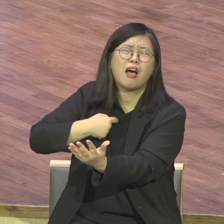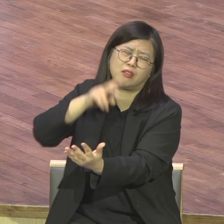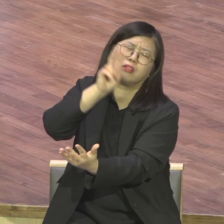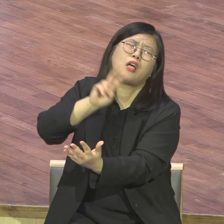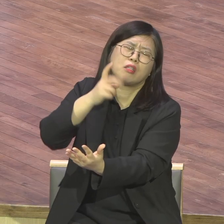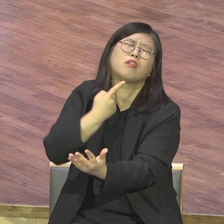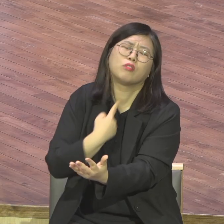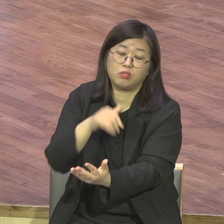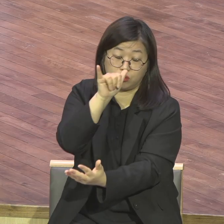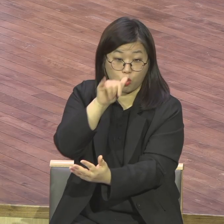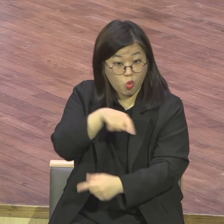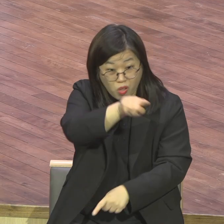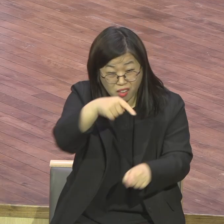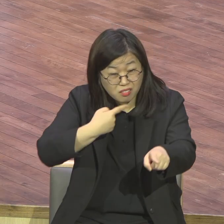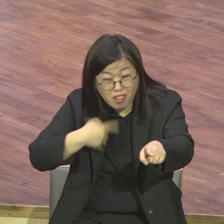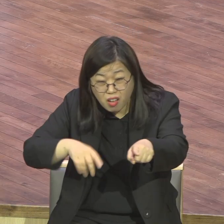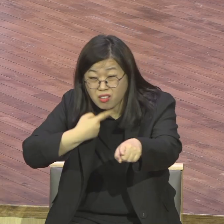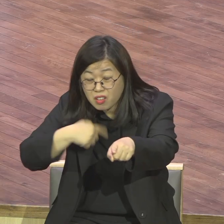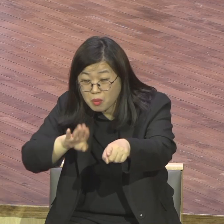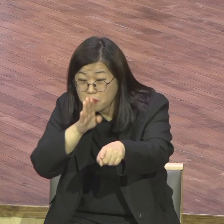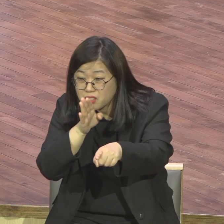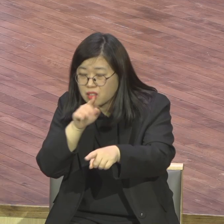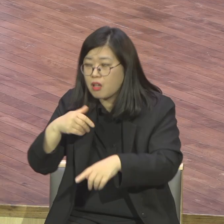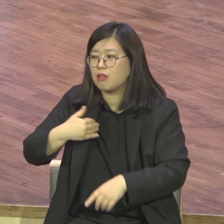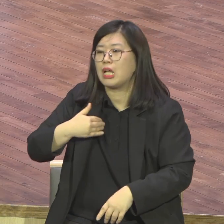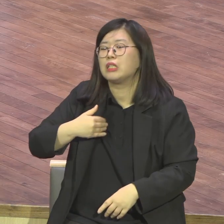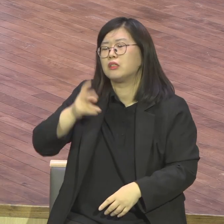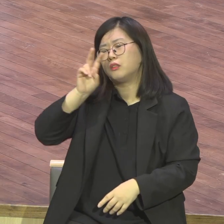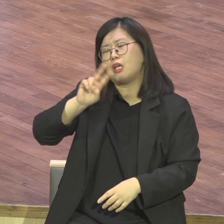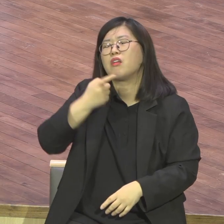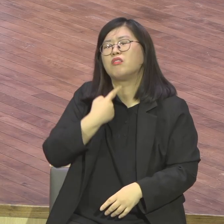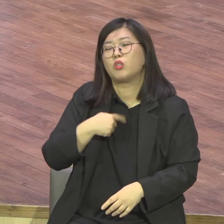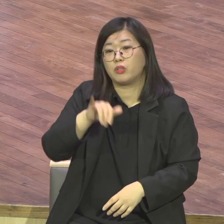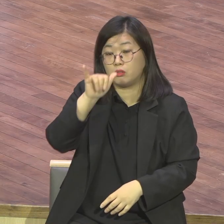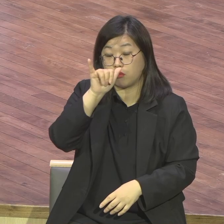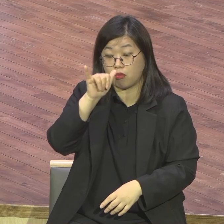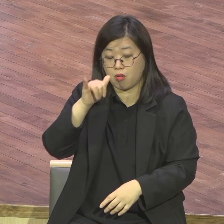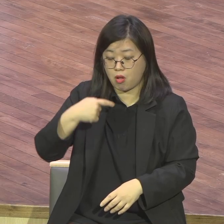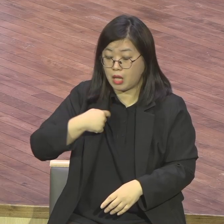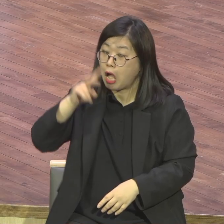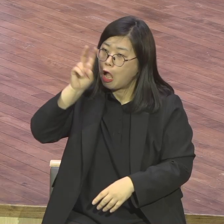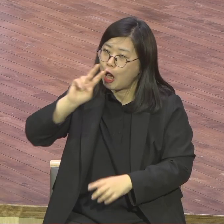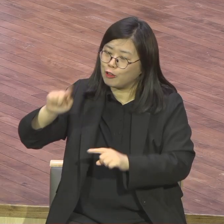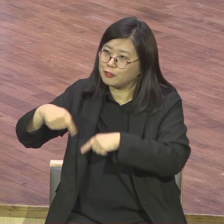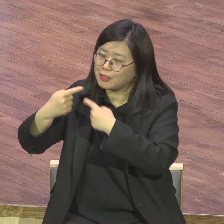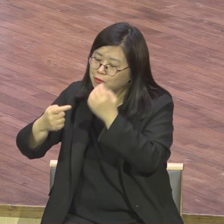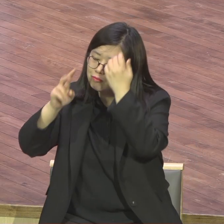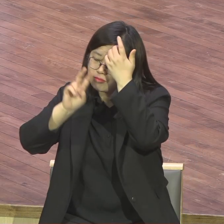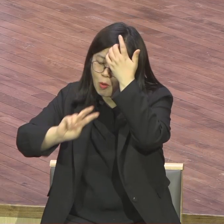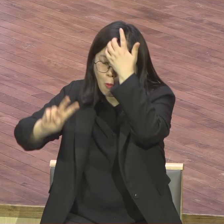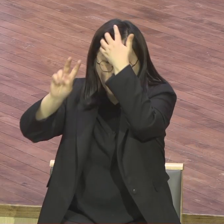찬양대. 찬양대 해보세요. 굉장히 연습하다 의뢰 받고 또 부르고 또 부르고 반복하다 또 의뢰 받고.